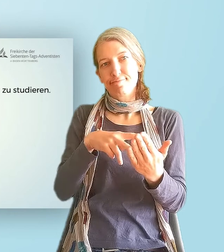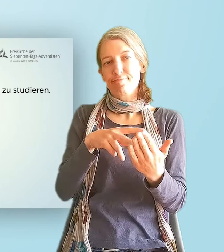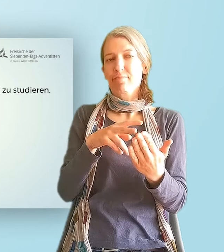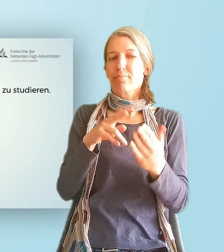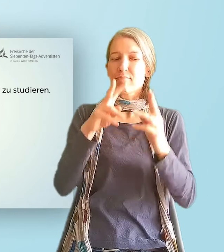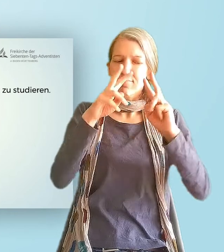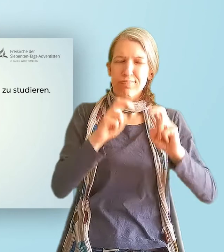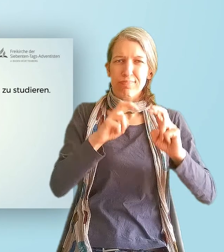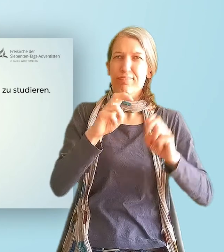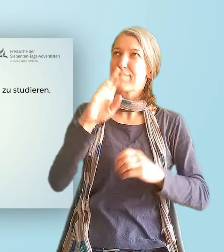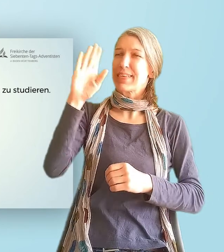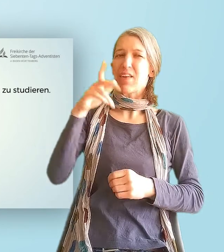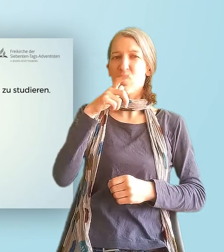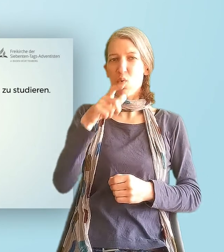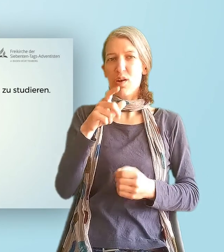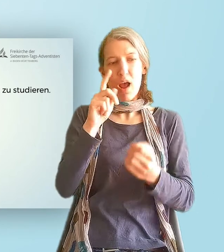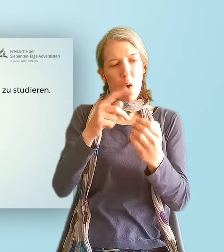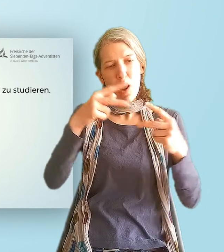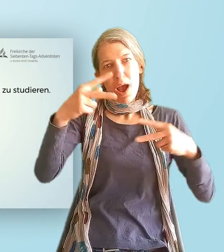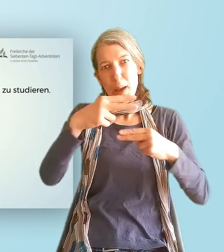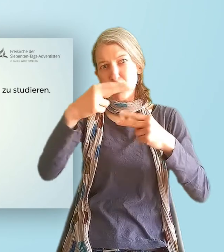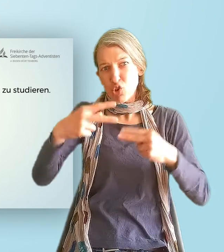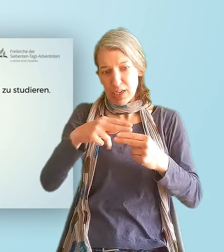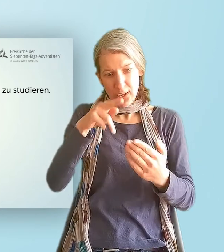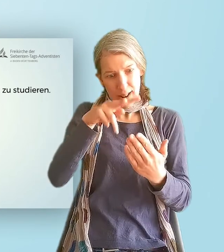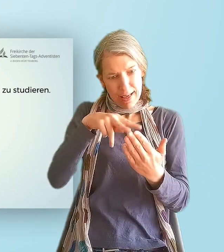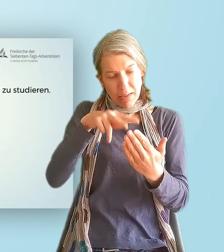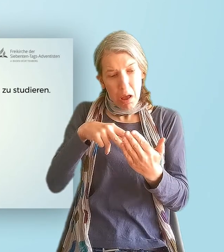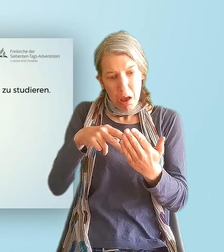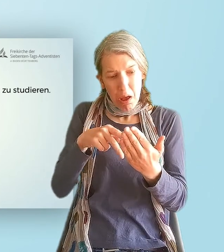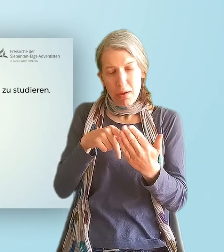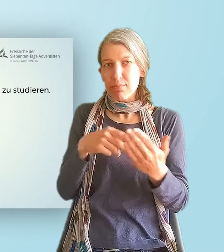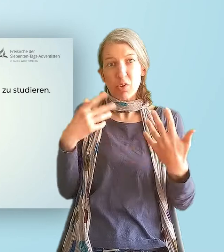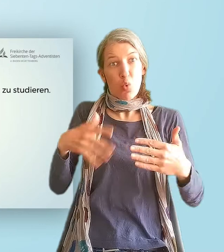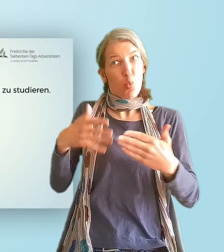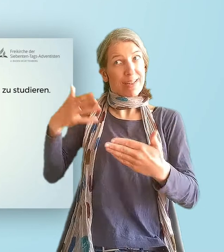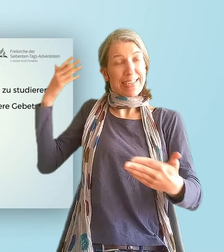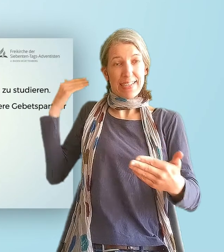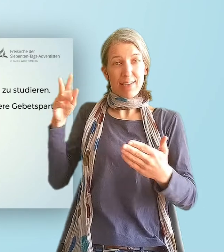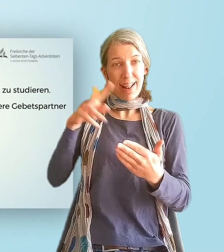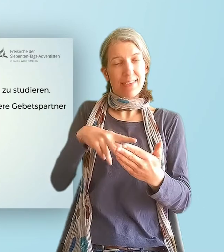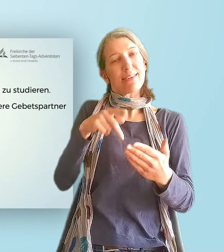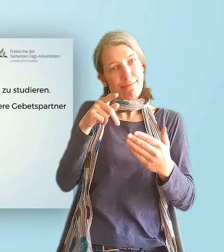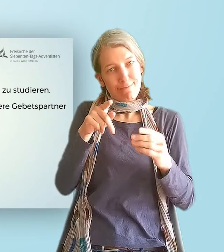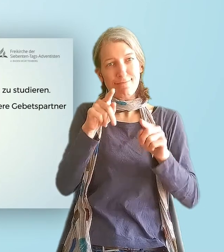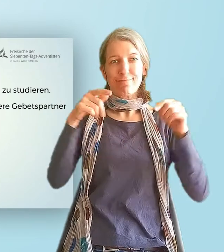studieren und Abschnitte zu lesen, die du vielleicht in der Vergangenheit noch nicht gelesen hast. Ich ermutige dich auch, einen